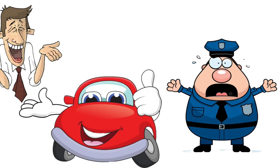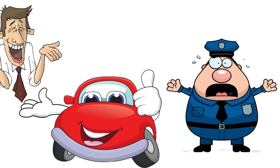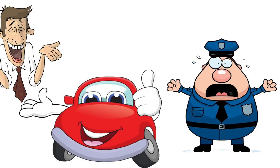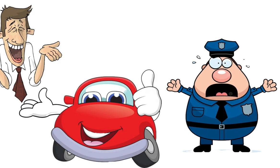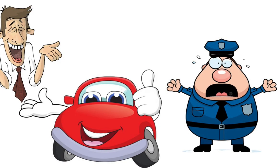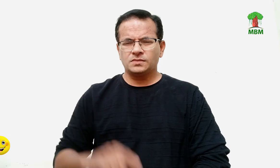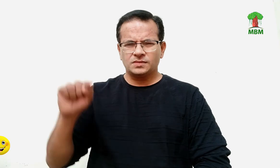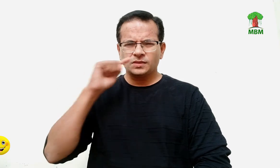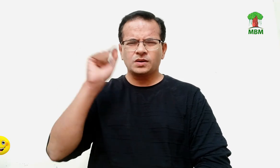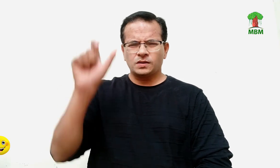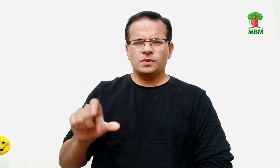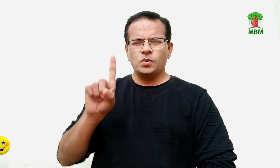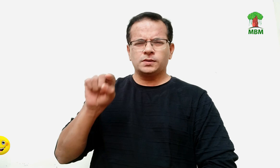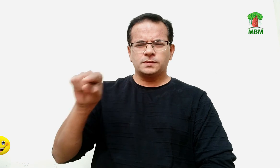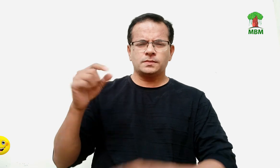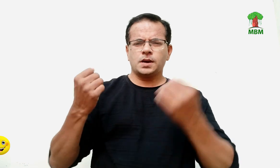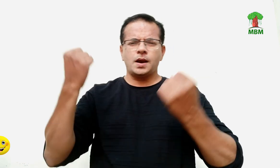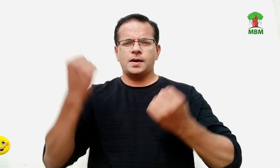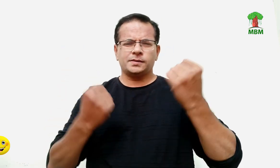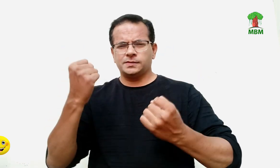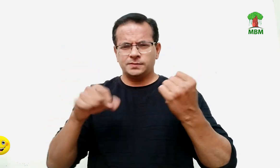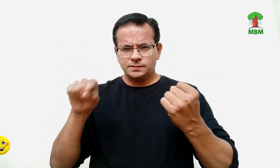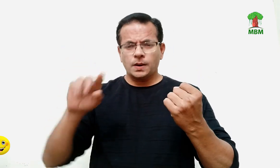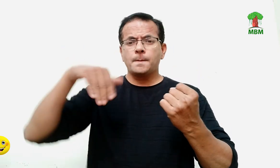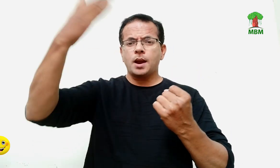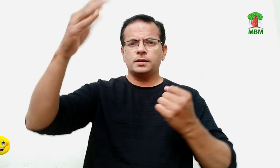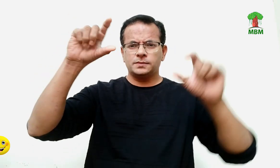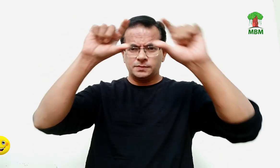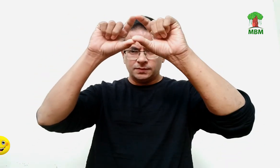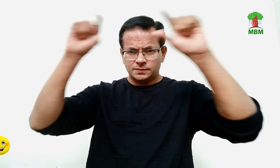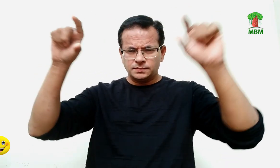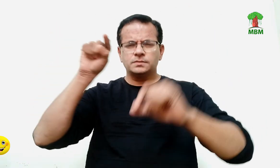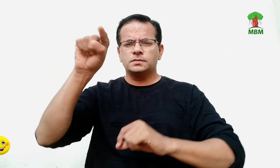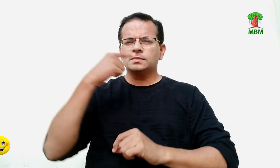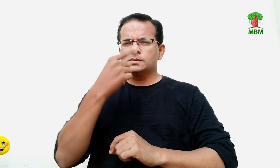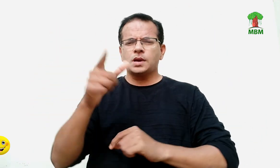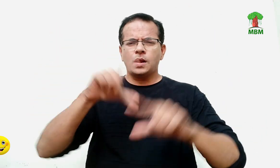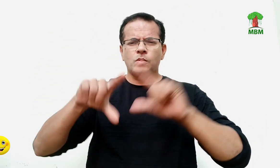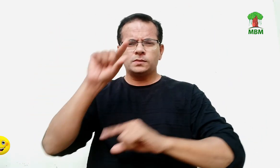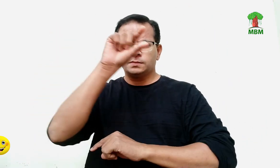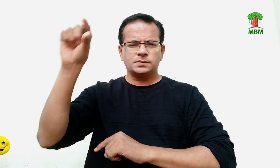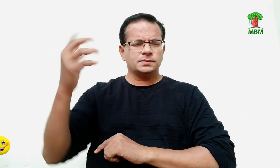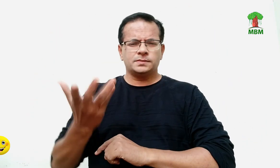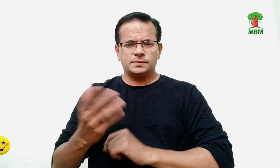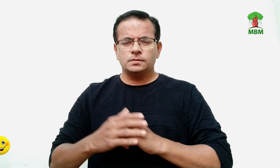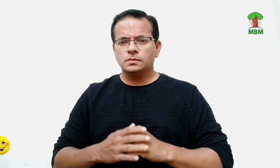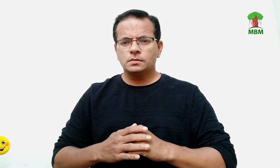मैं अच्छा ही देखते थे और इसी लिए मैं शाम्ती से रहते थे एक बगत आया